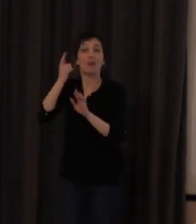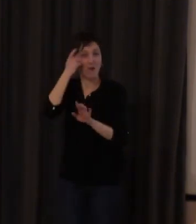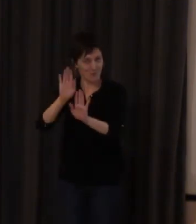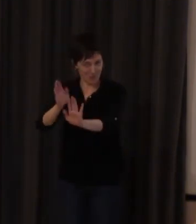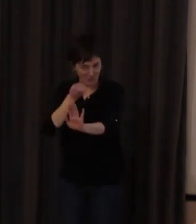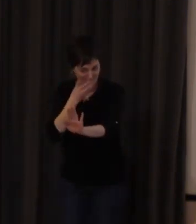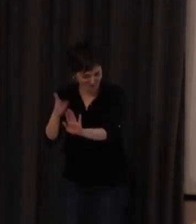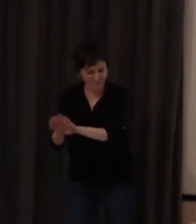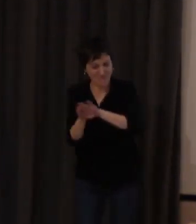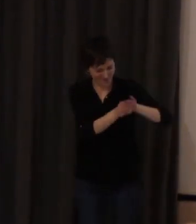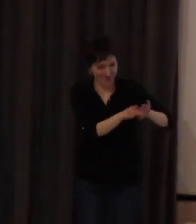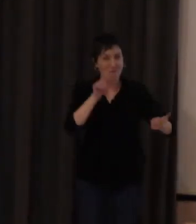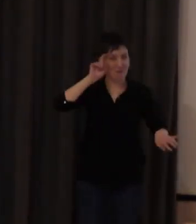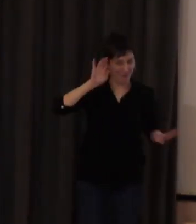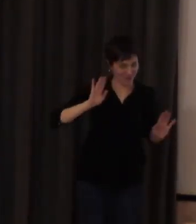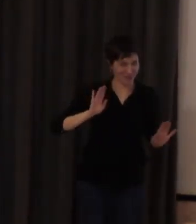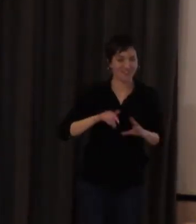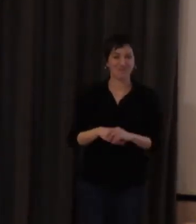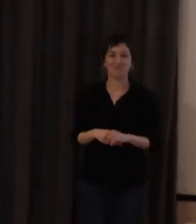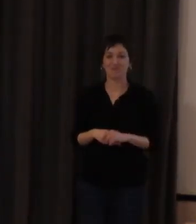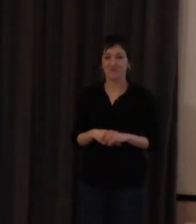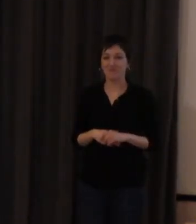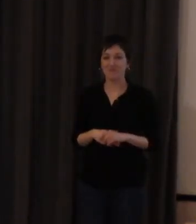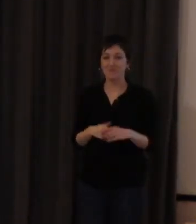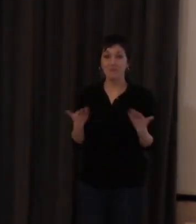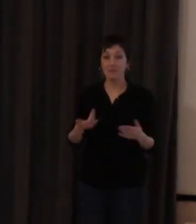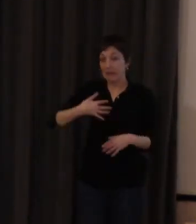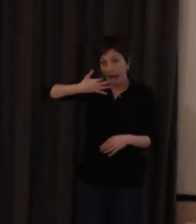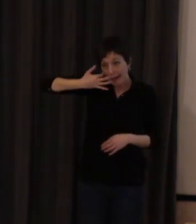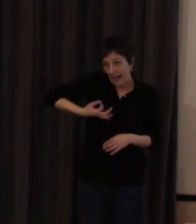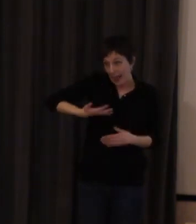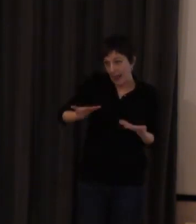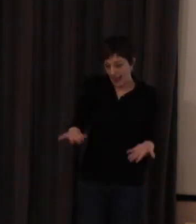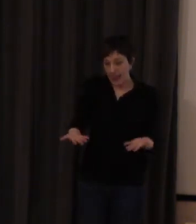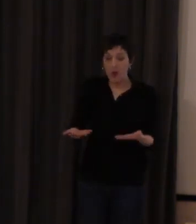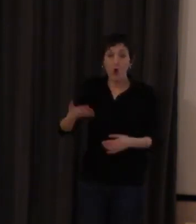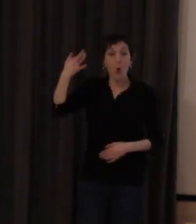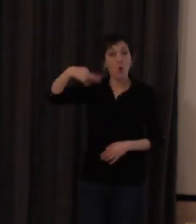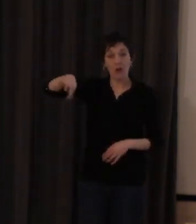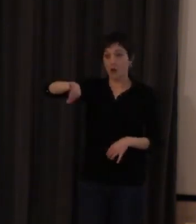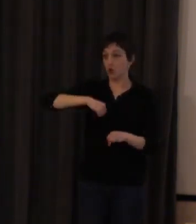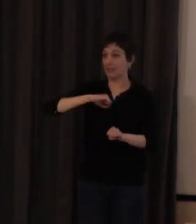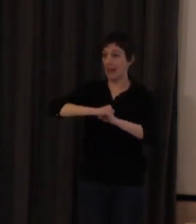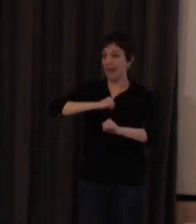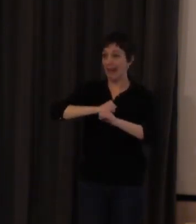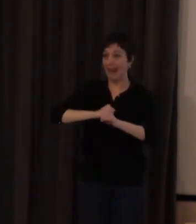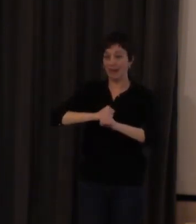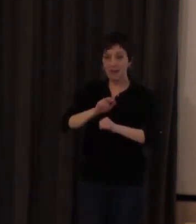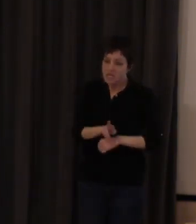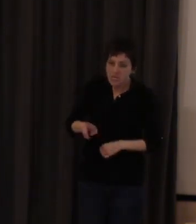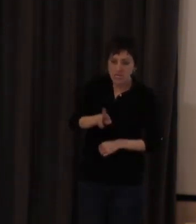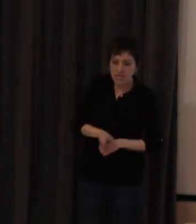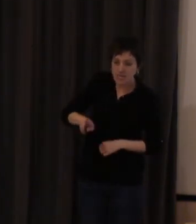por parte de los profesores la realidad es la siguiente los únicos que trabajamos constantemente